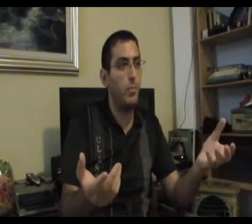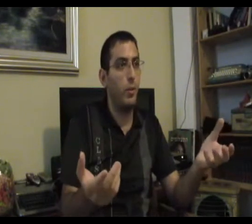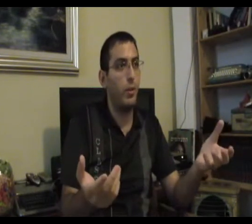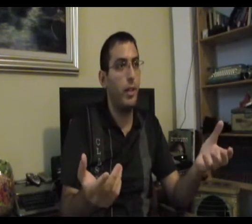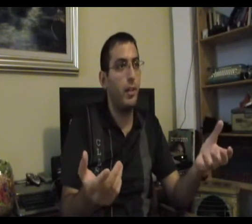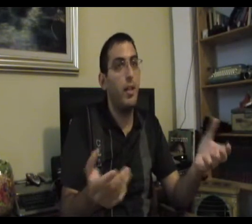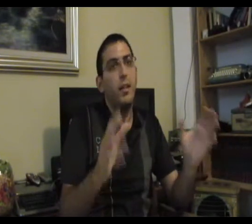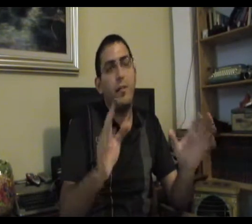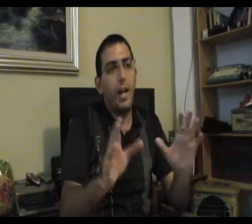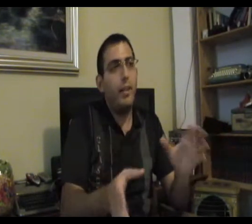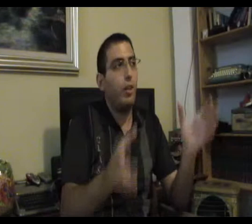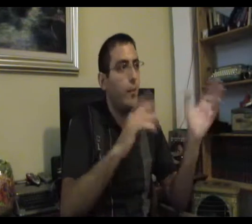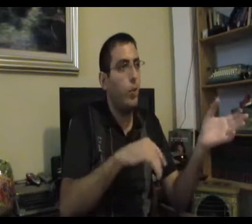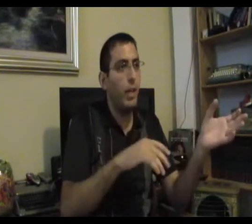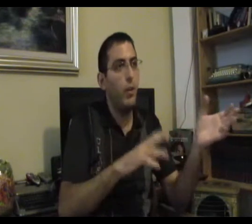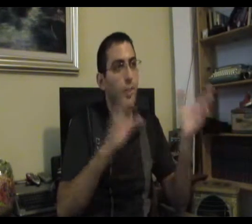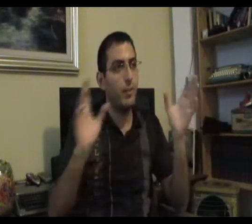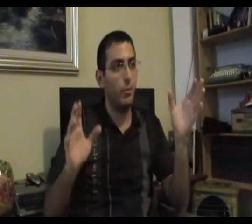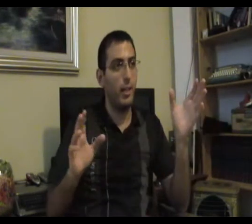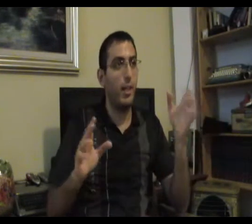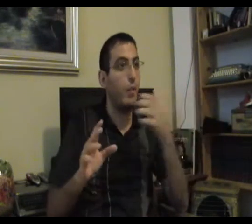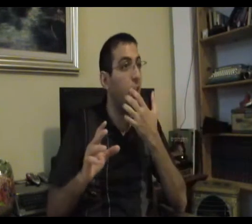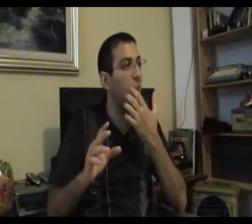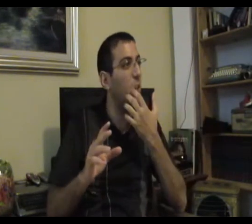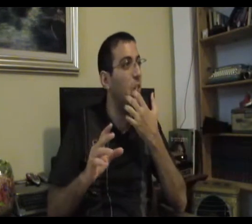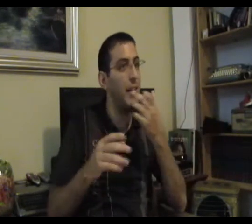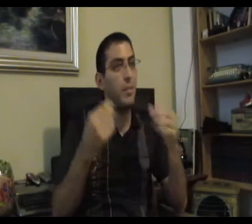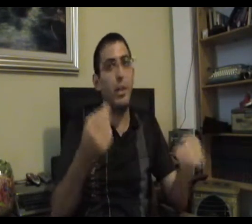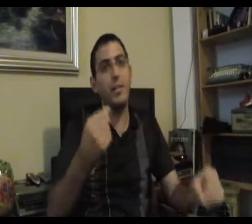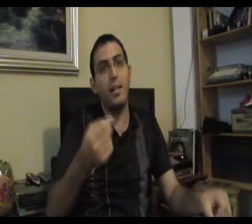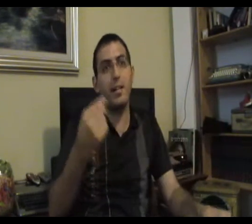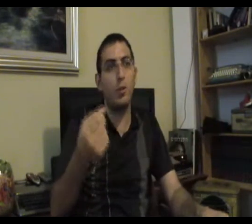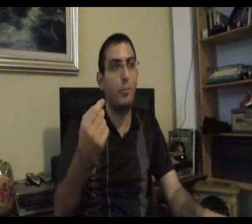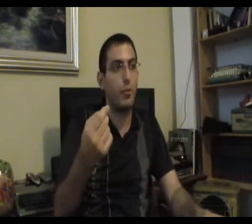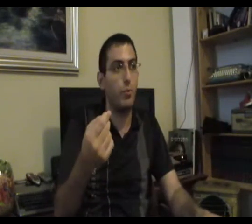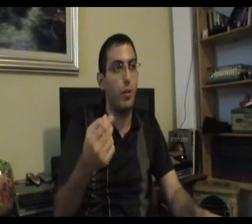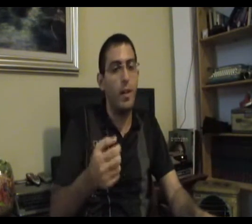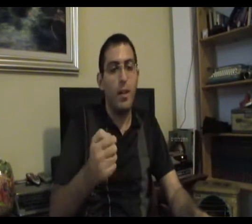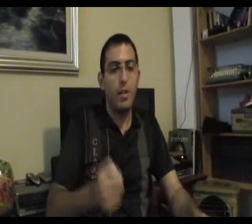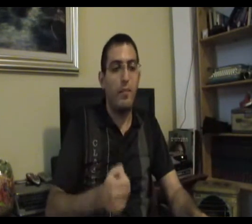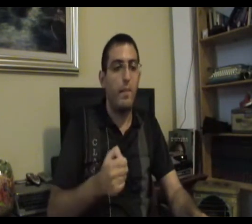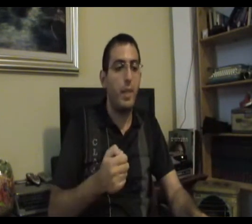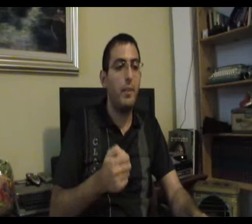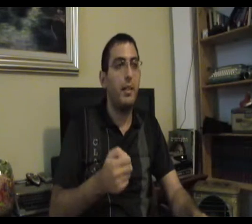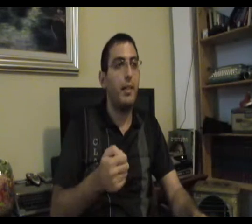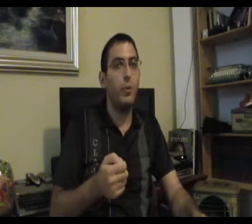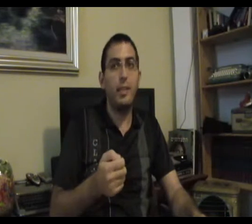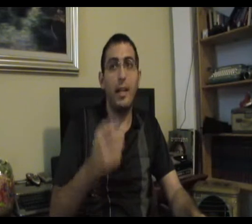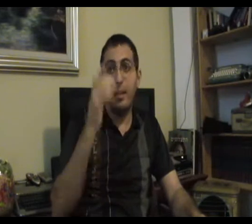לסבול, אוקיי? אפשר להגיד שאתה גם לא יכול ליהנות, זה כבר דיול אחר אבל בעיקרון, כדי לסבול אתה צריך לרצות משהו עכשיו, אם אתה נגיד רוצה